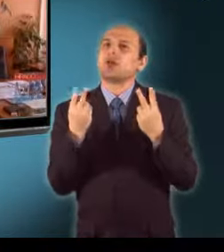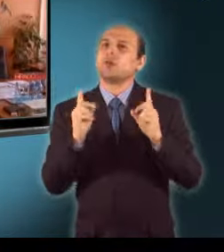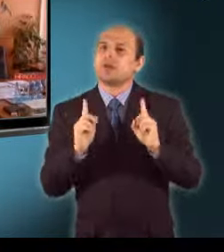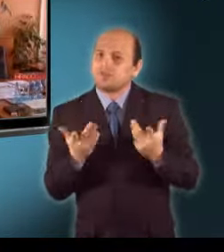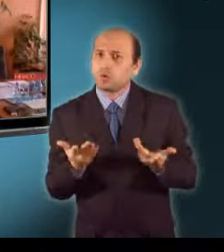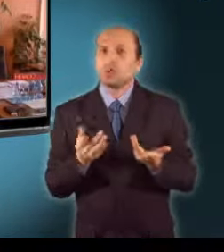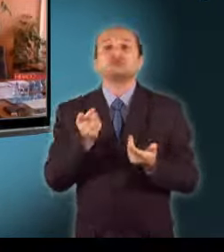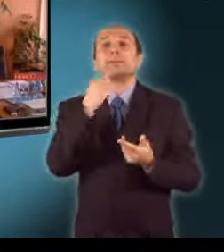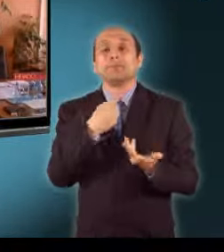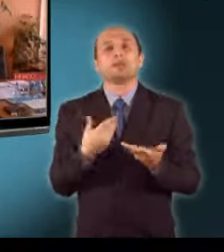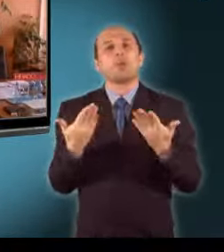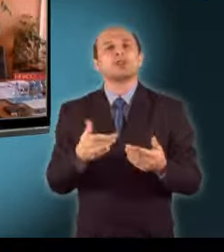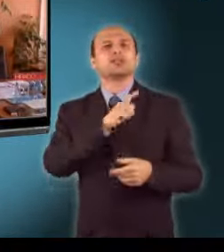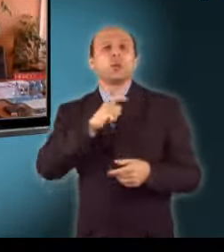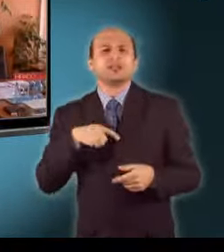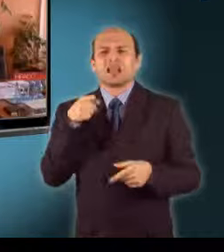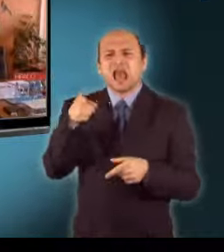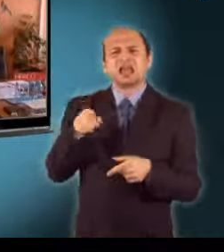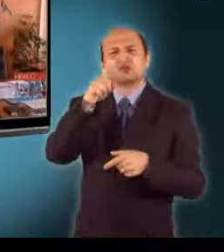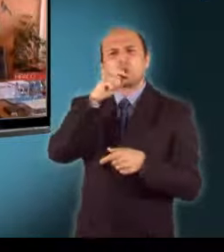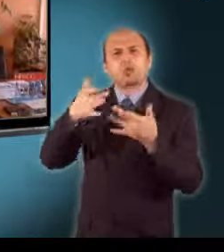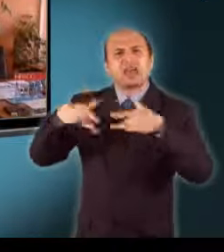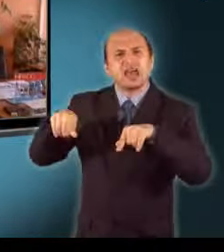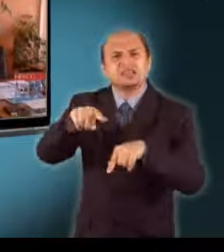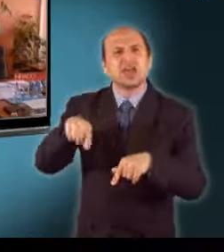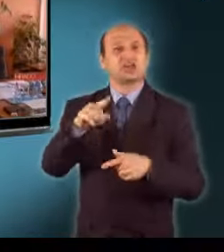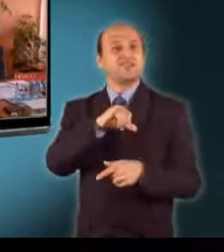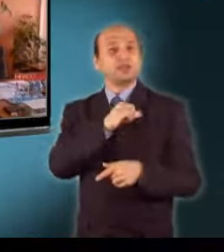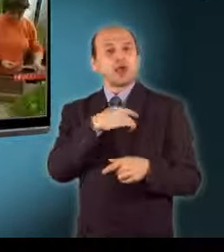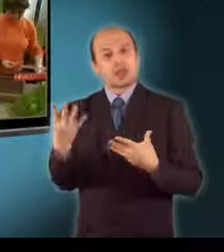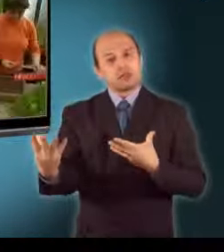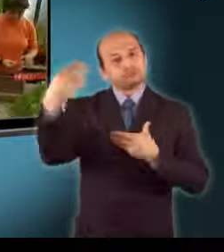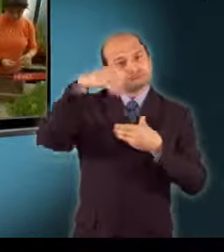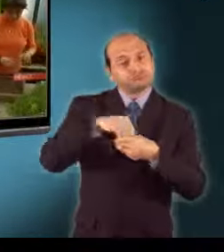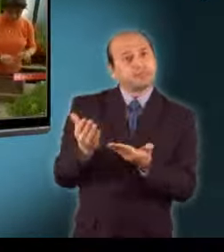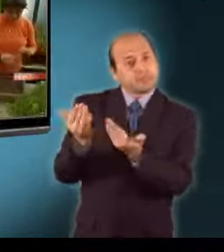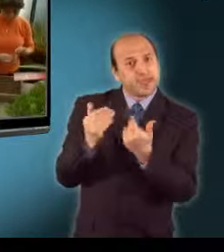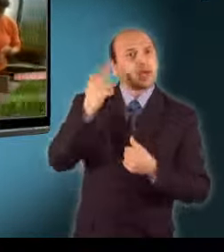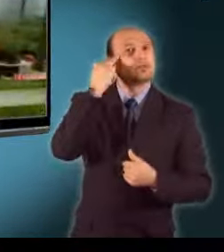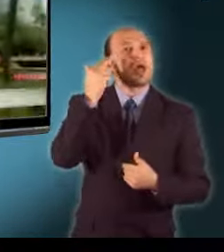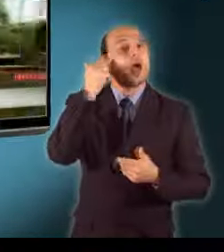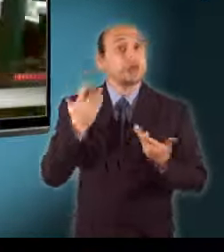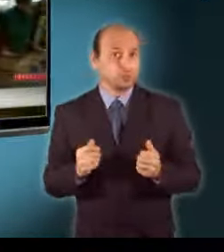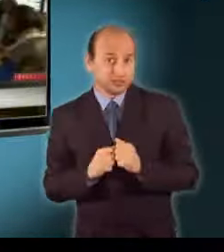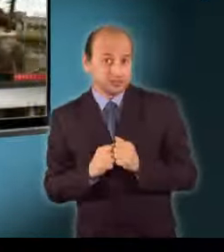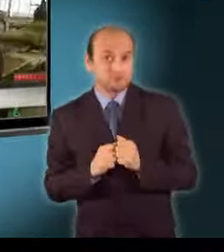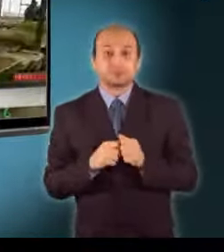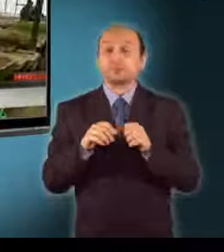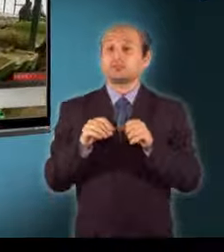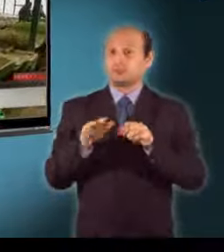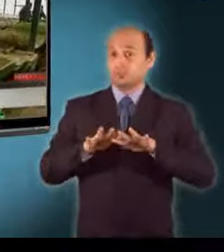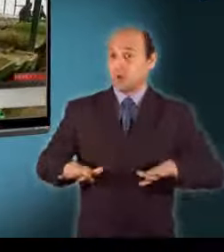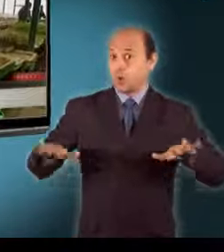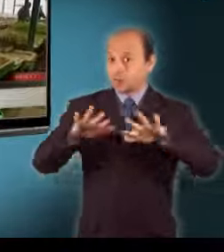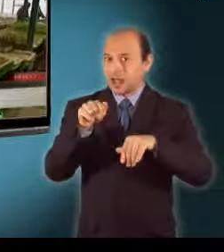szociálisan rossz helyzetben lévő fiatalok bekapcsolódhassanak a tanulásba. Országszerte 17 ezeren a térségben